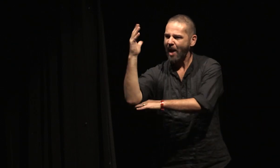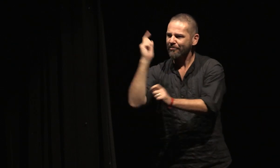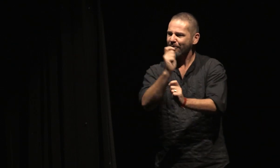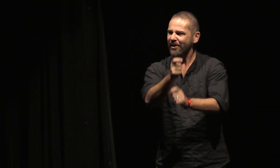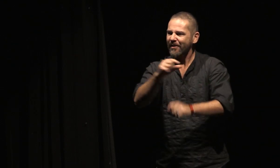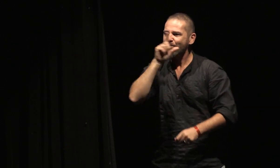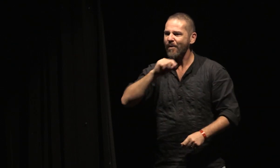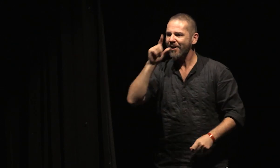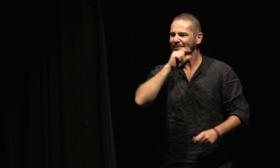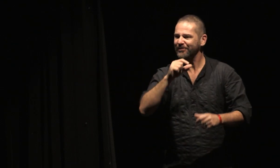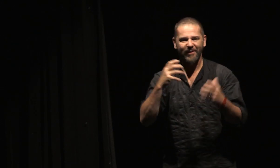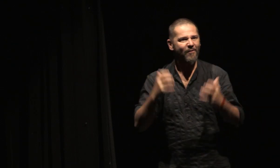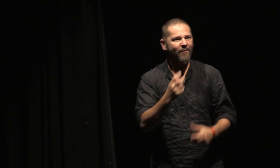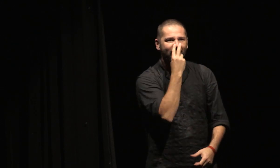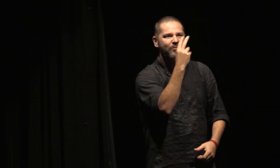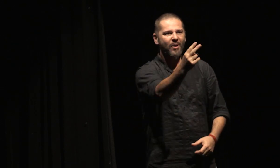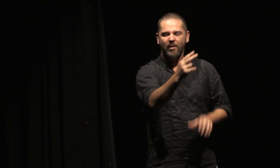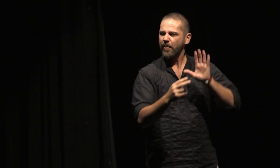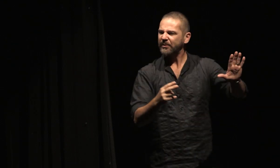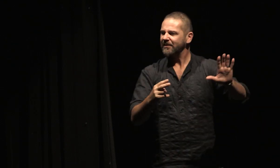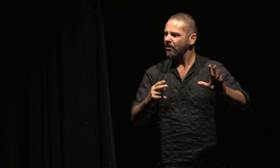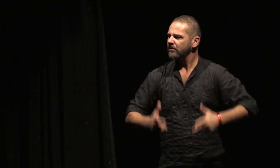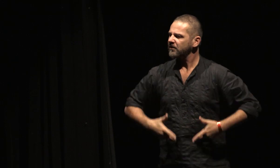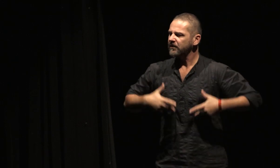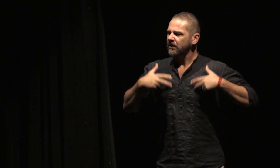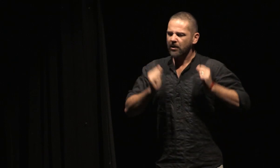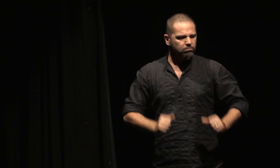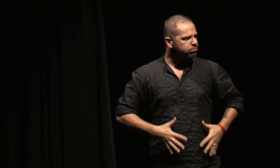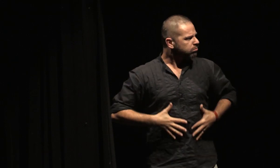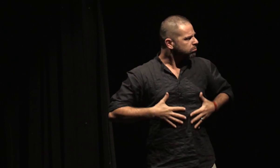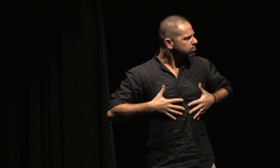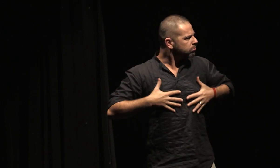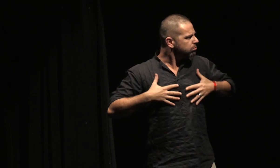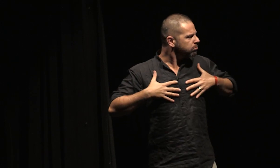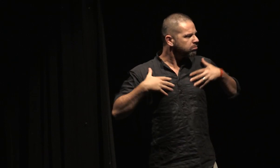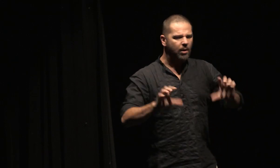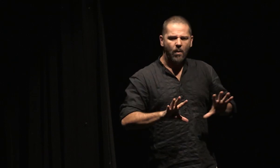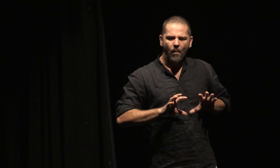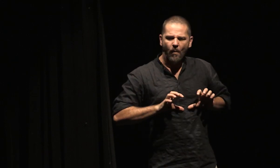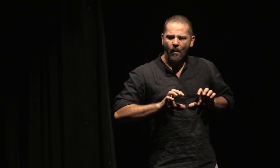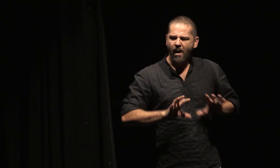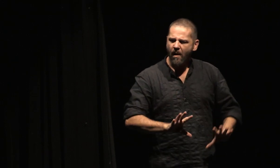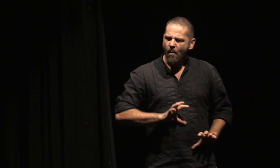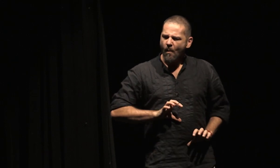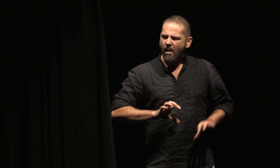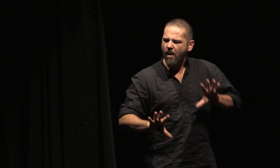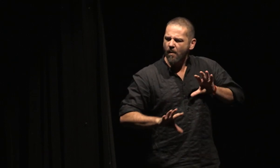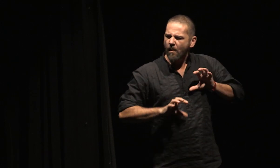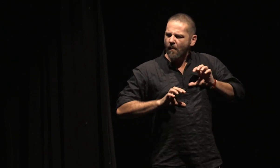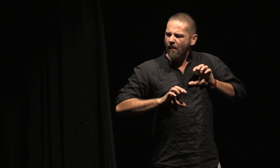Il percevait les choses telles qu'il les sentait. Et il les sentait. La patrie, il me l'a dit,